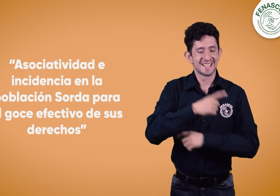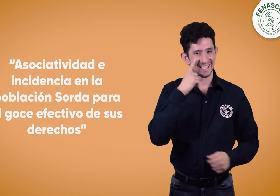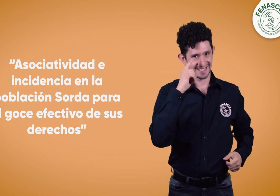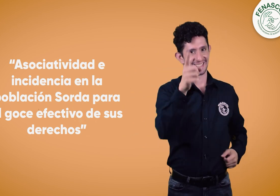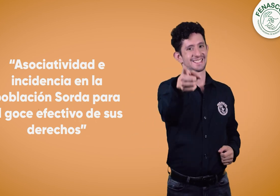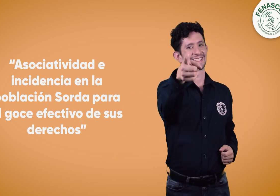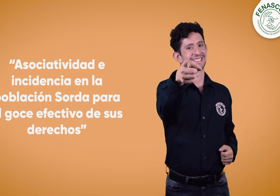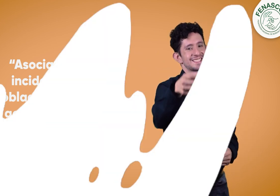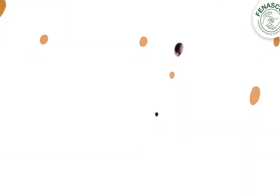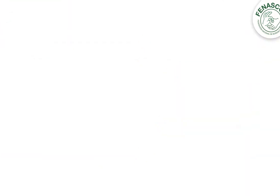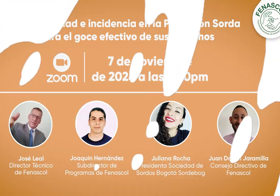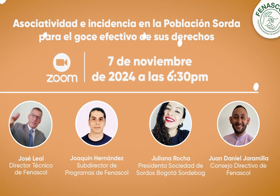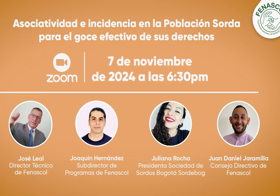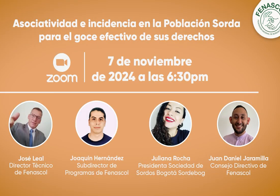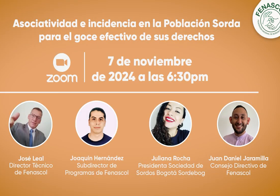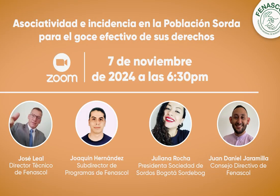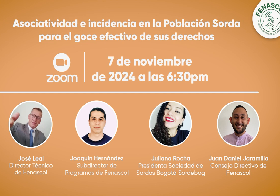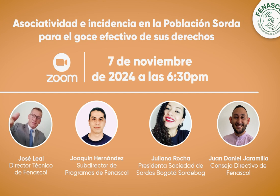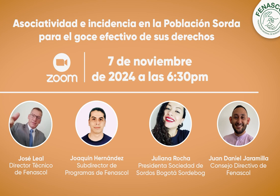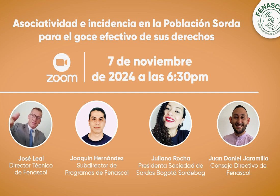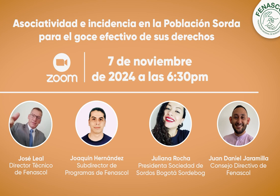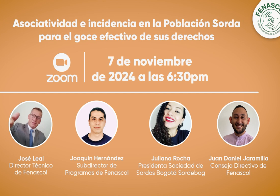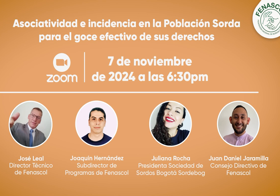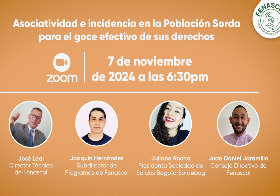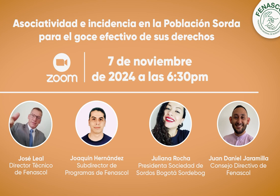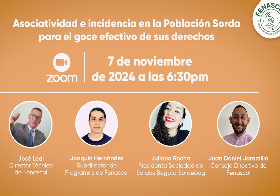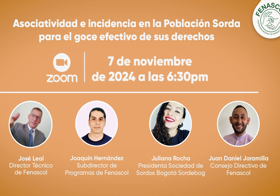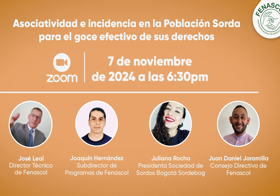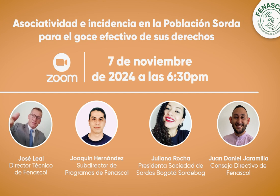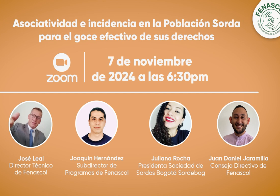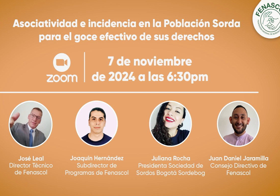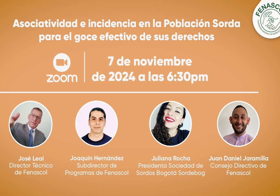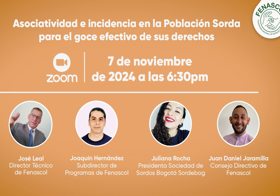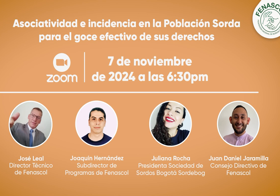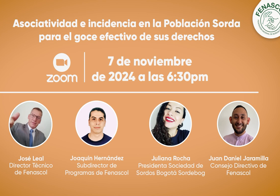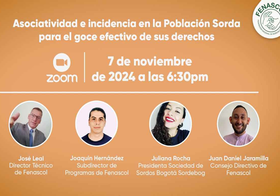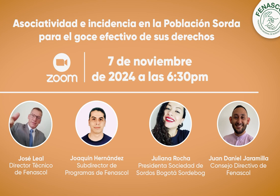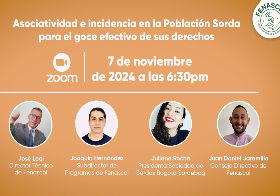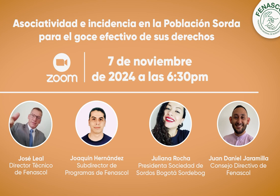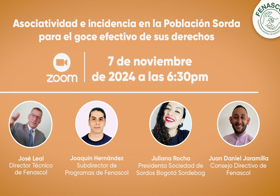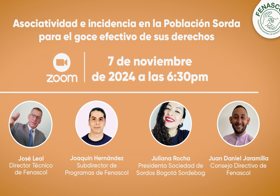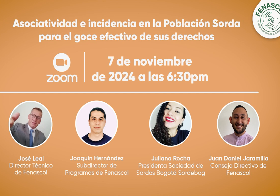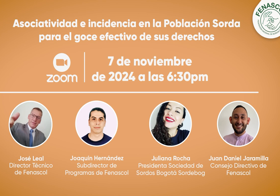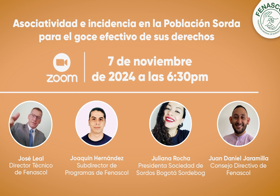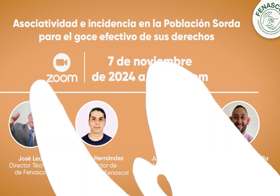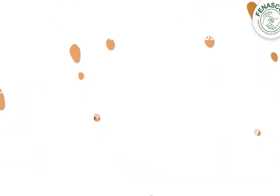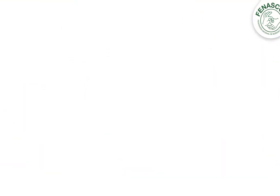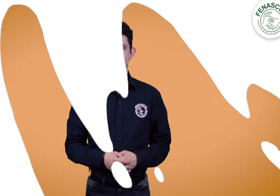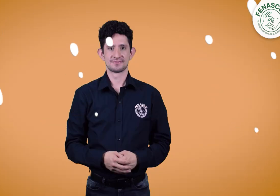Esto será el próximo 7 de noviembre a las 6 y 30 pm.